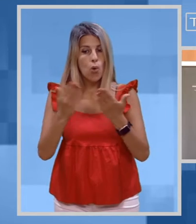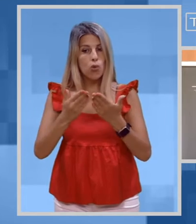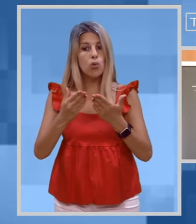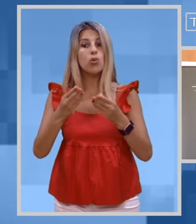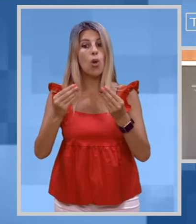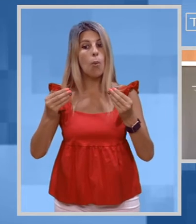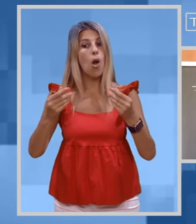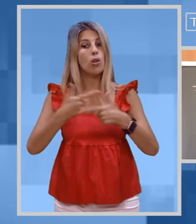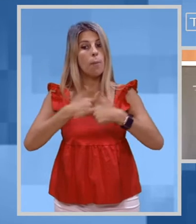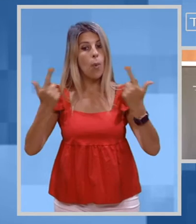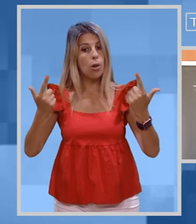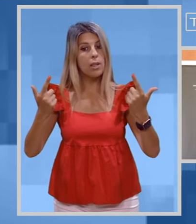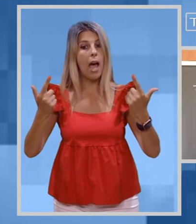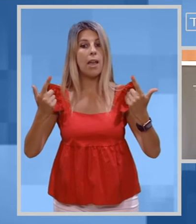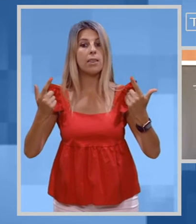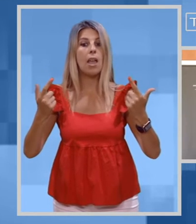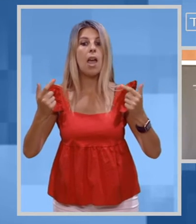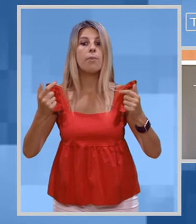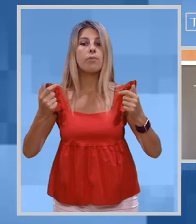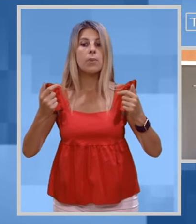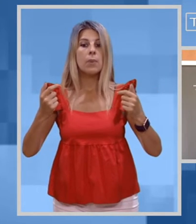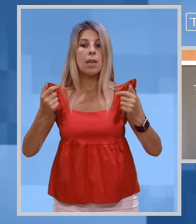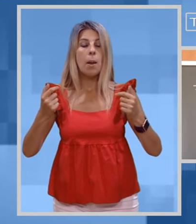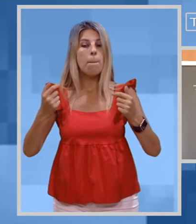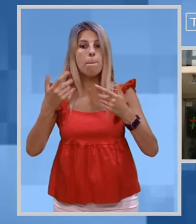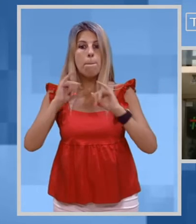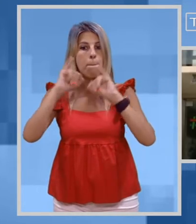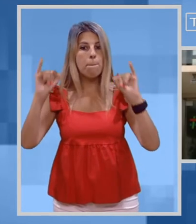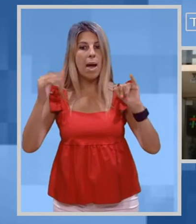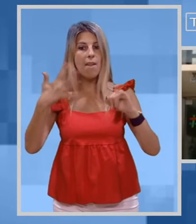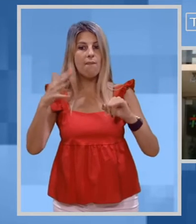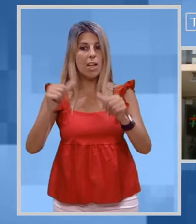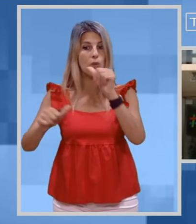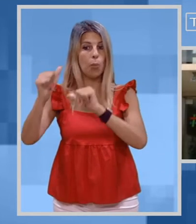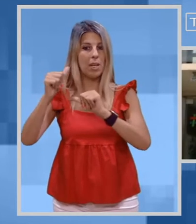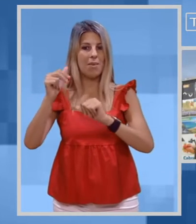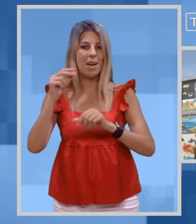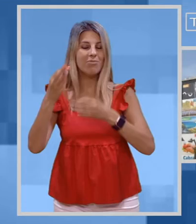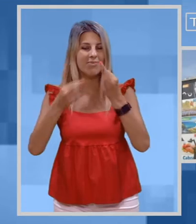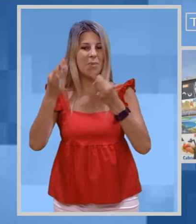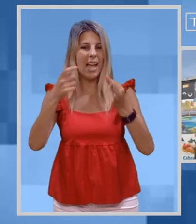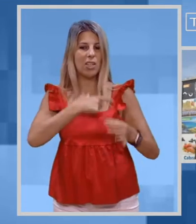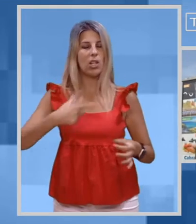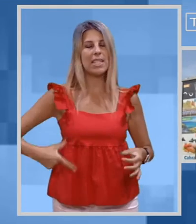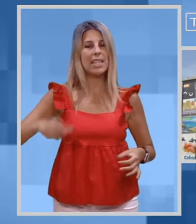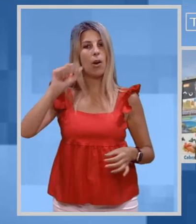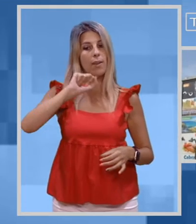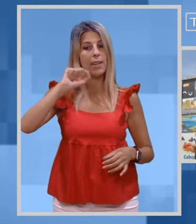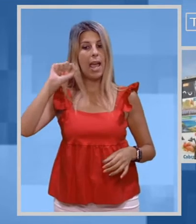Si tratta di uno studio molto importante, mai realizzato prima, ha dichiarato il sindaco Andrea Abis.